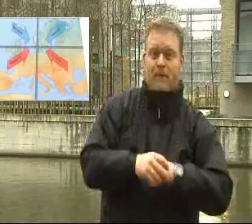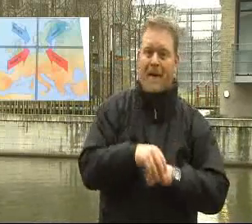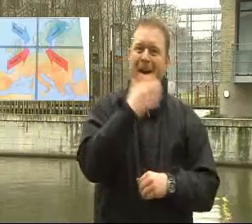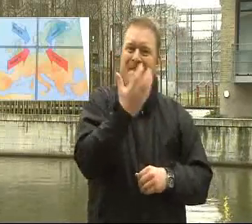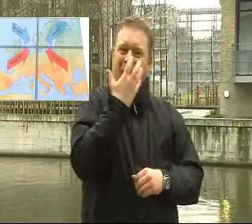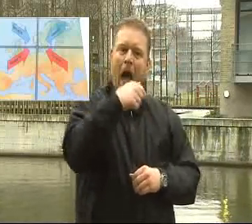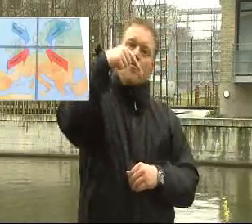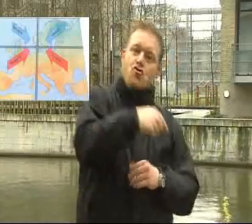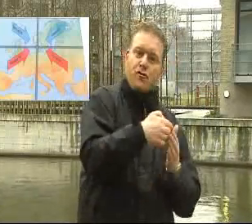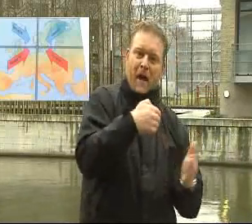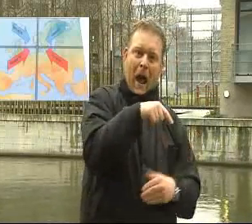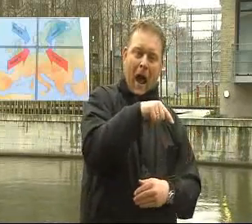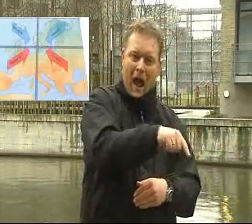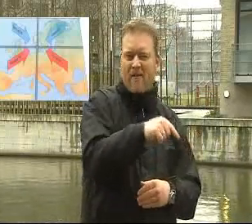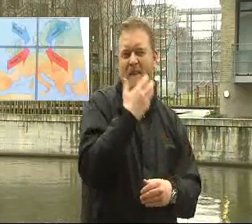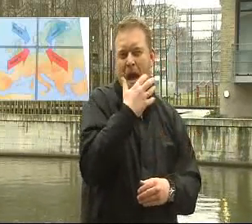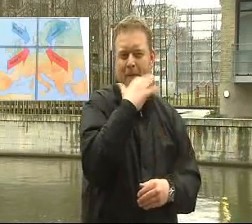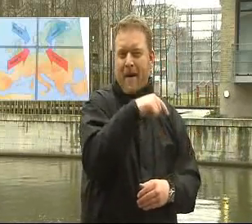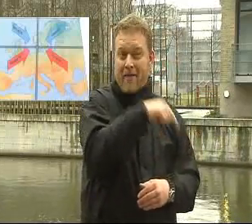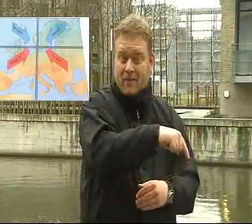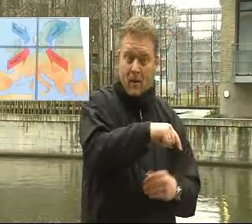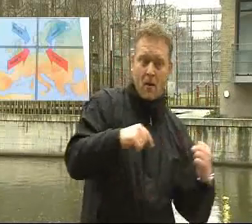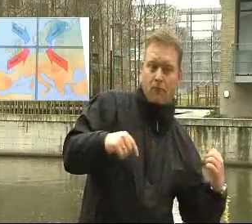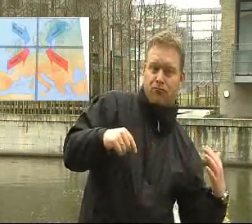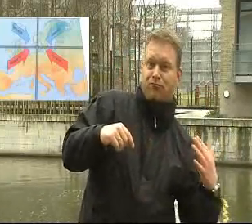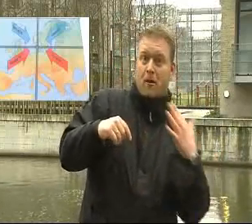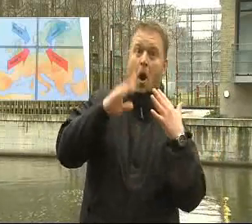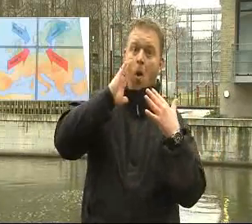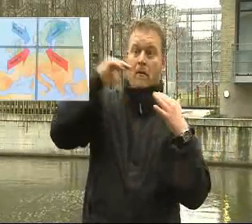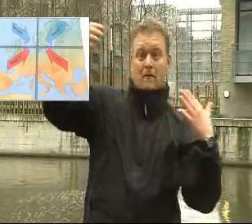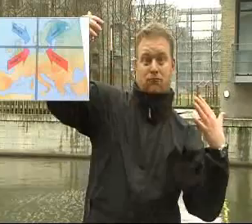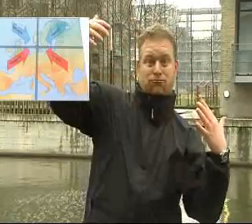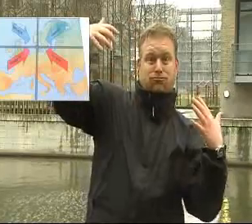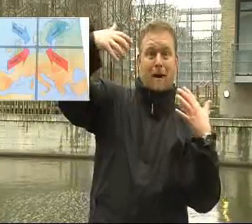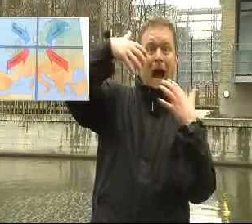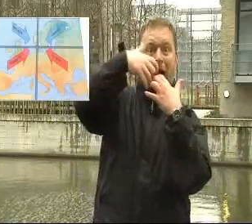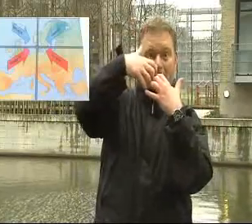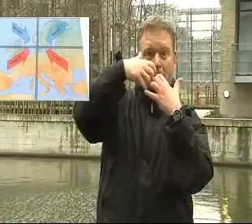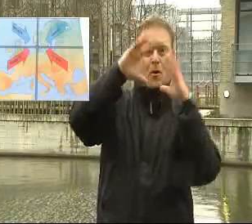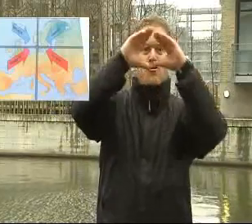Og det spredte solskin skyldes, at der dannes skyer, når den kølige luft møder det varme vand i de sydlige egne.